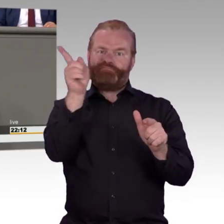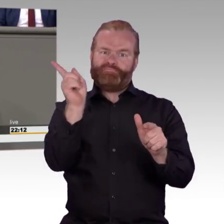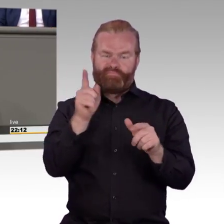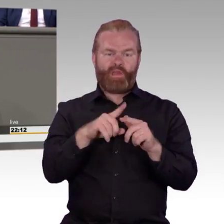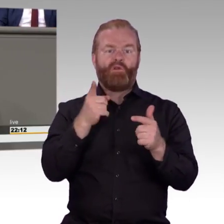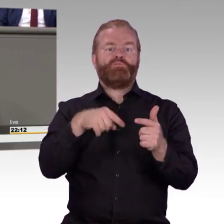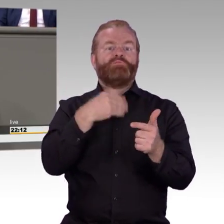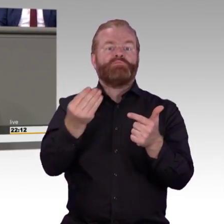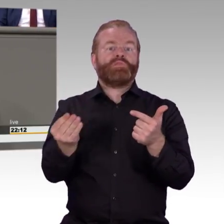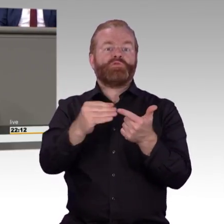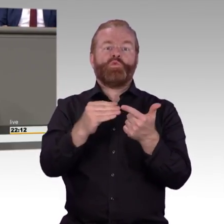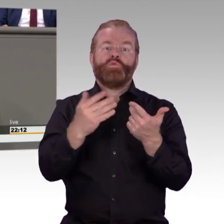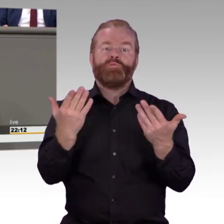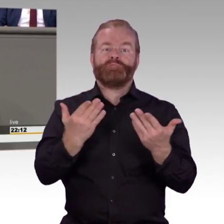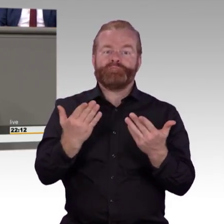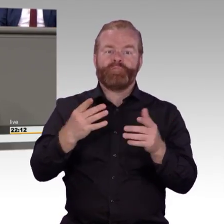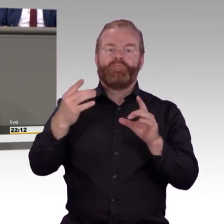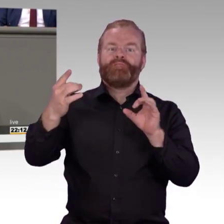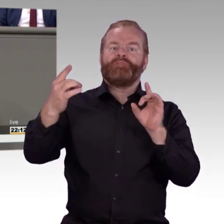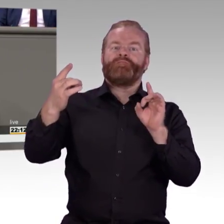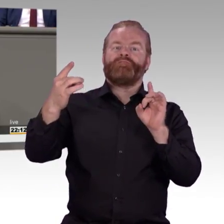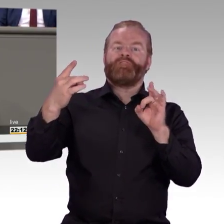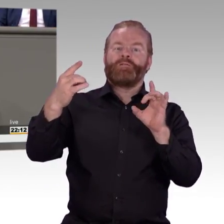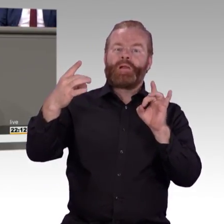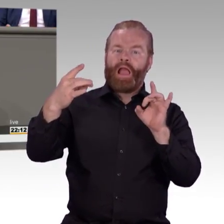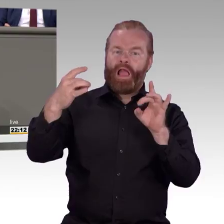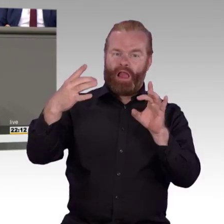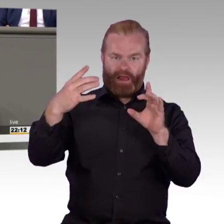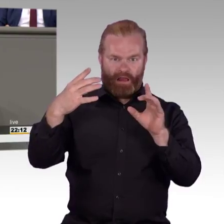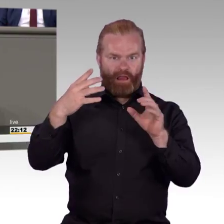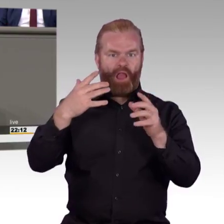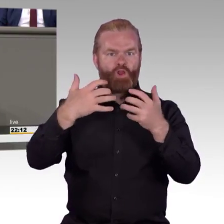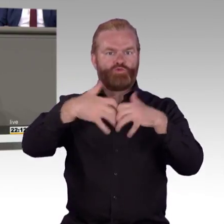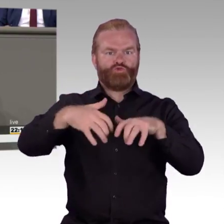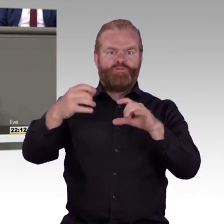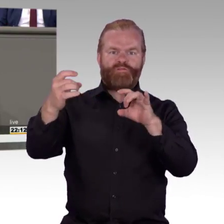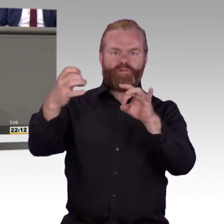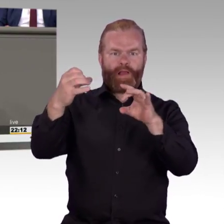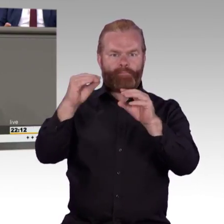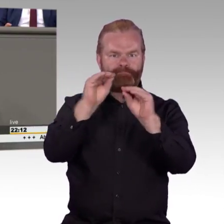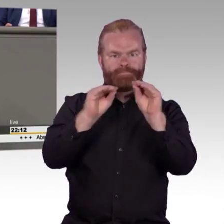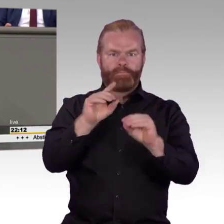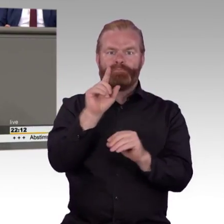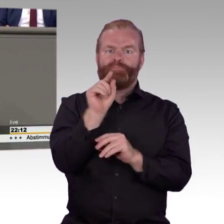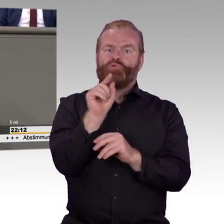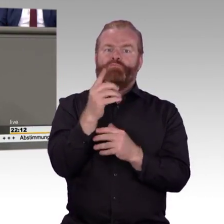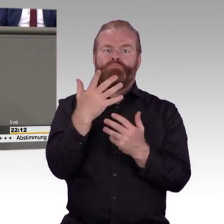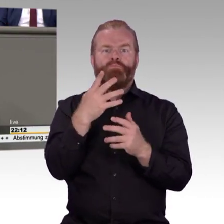Nutzerinnen und Nutzer zurückmelden, wenn immer noch Barrieren bestehen. Diese Möglichkeit ist von allergrößtem Wert, meine Damen und Herren. Denn die